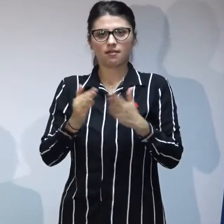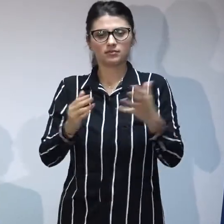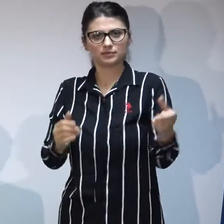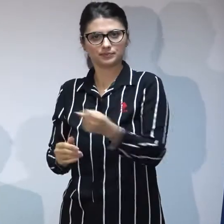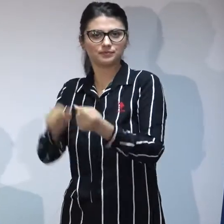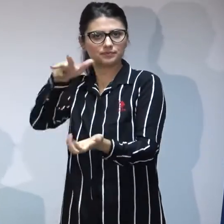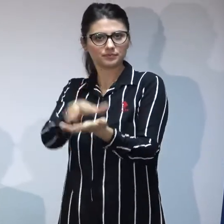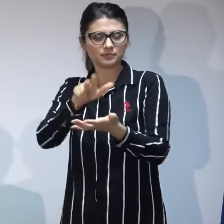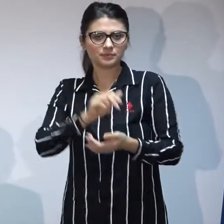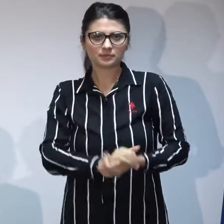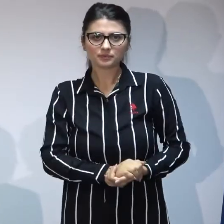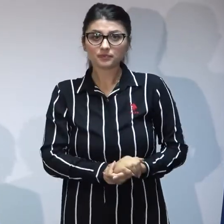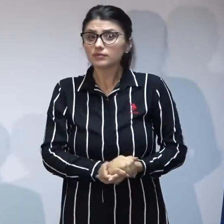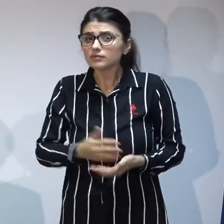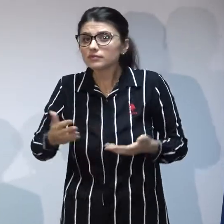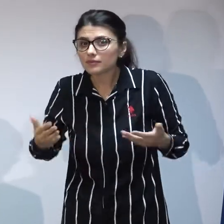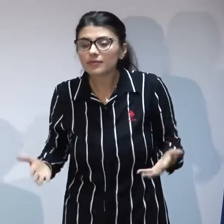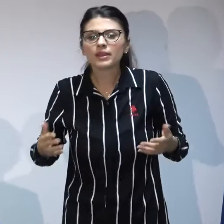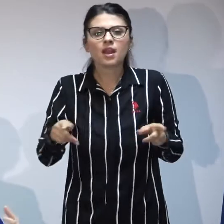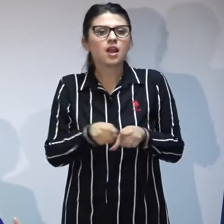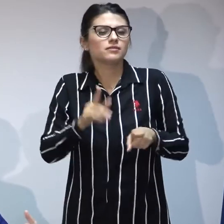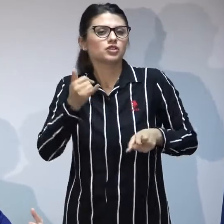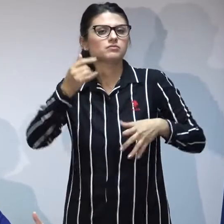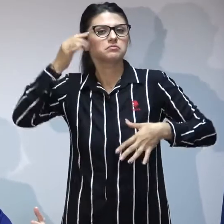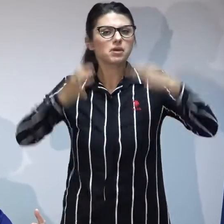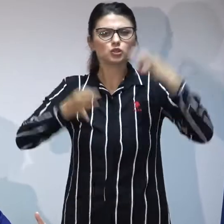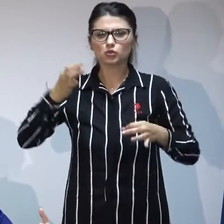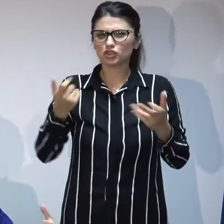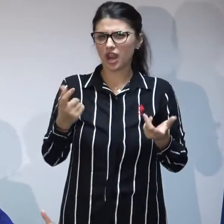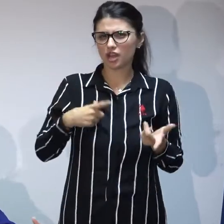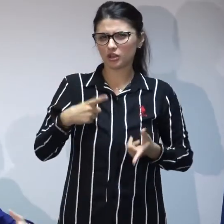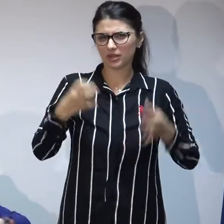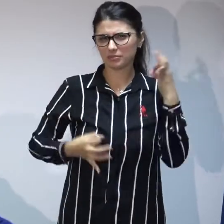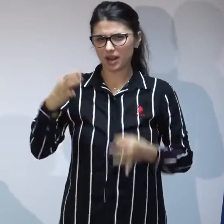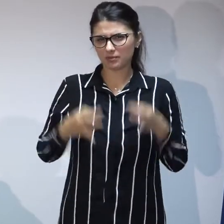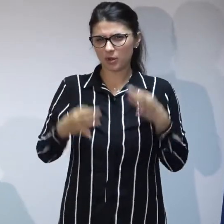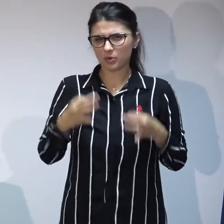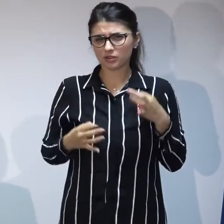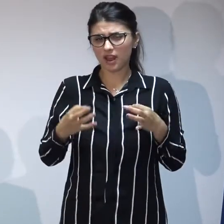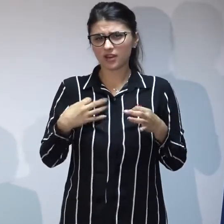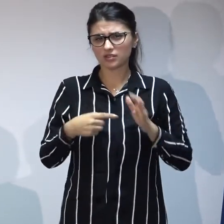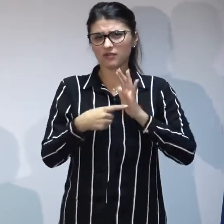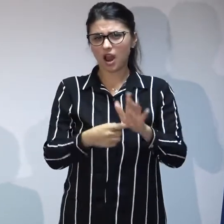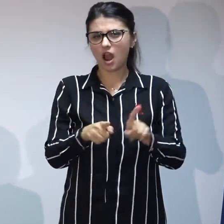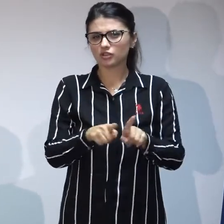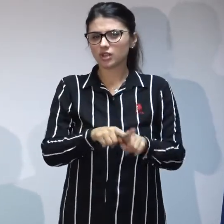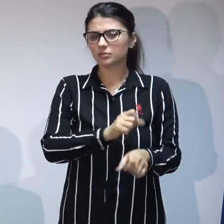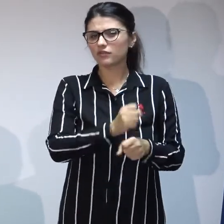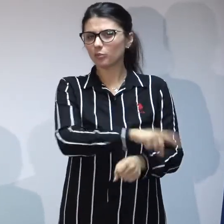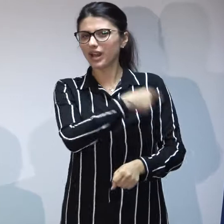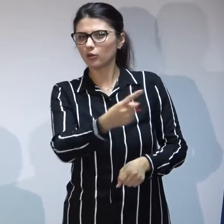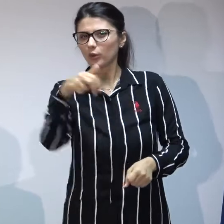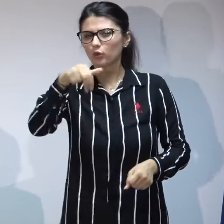ca și măsuri pe care le avem în derulare și care de asemenea au dus la acest rezultat trebuie